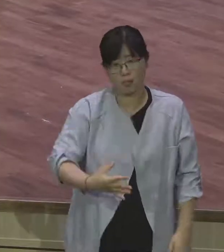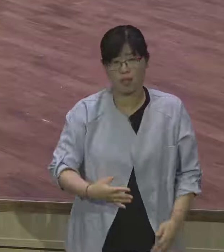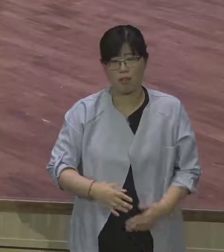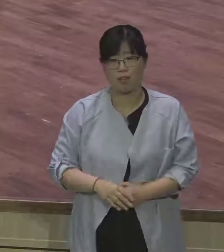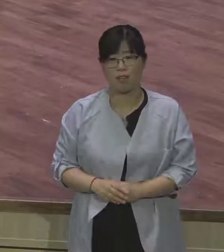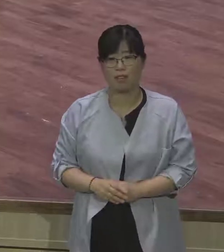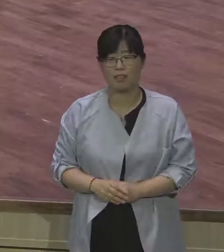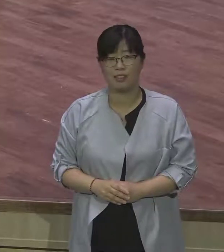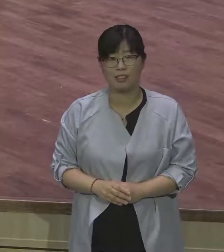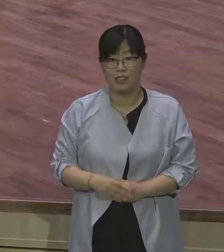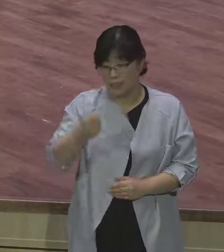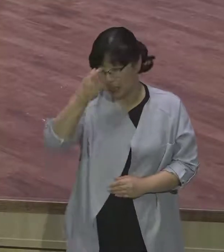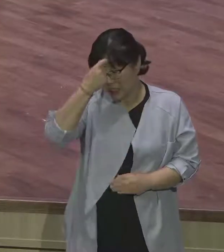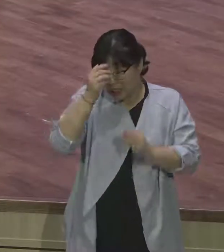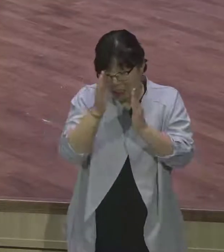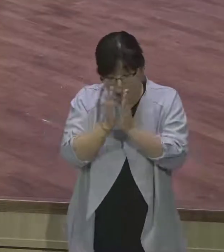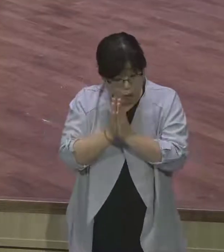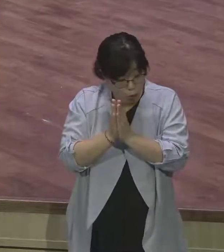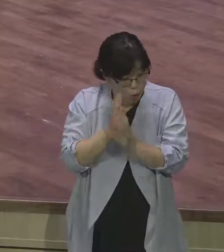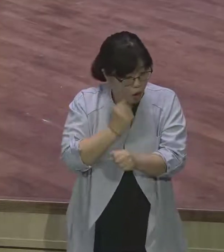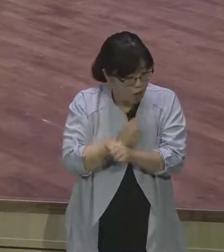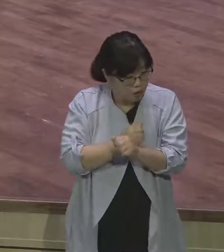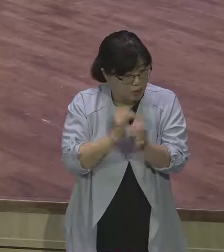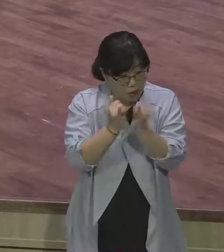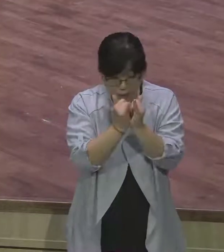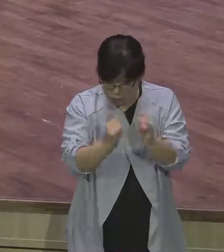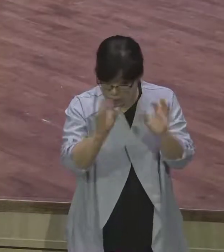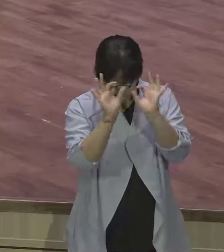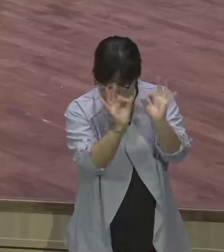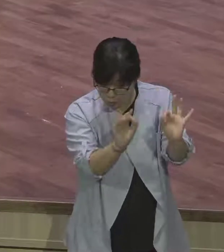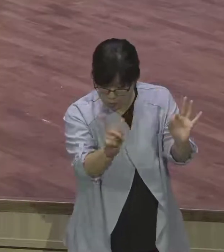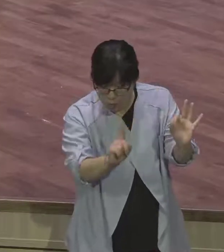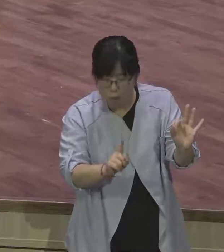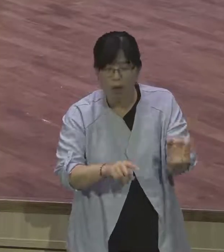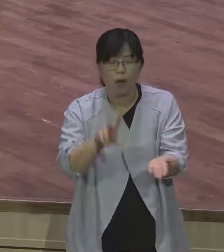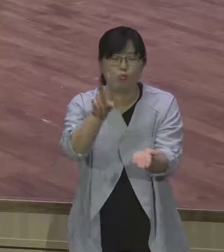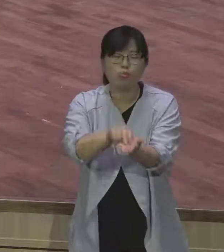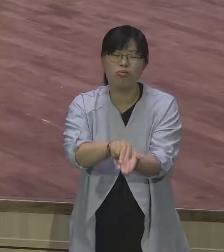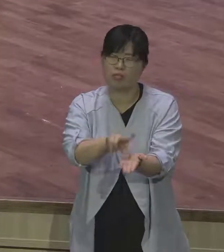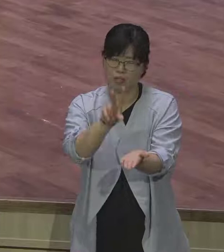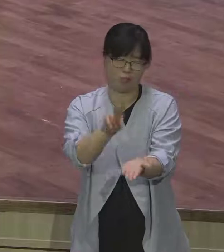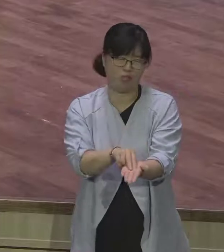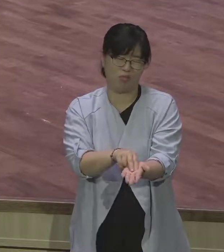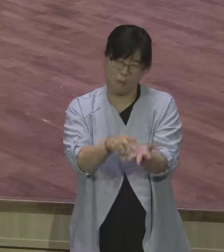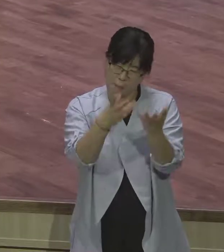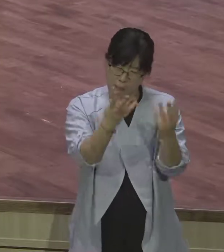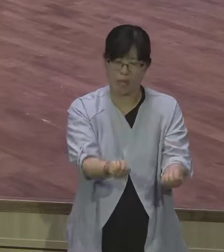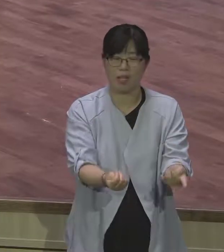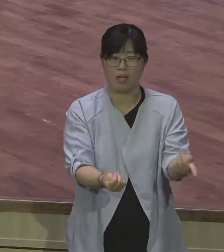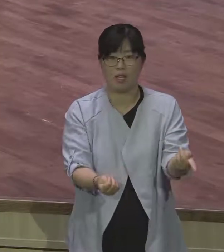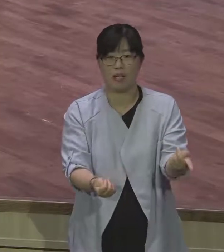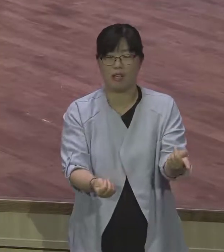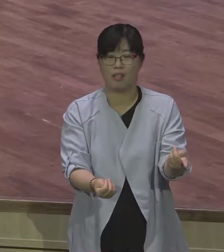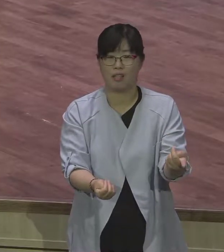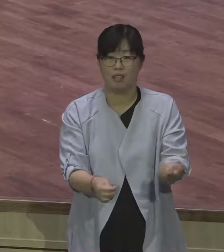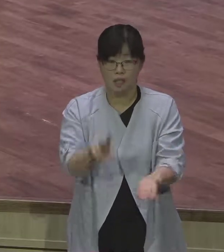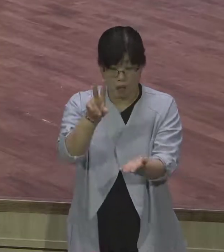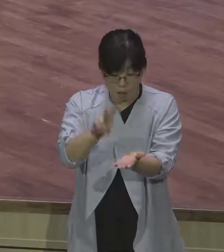당할 때, 힘든 일이 왔을 때 그때 비로소 연단이 왔을 때 변화되기 시작하죠.